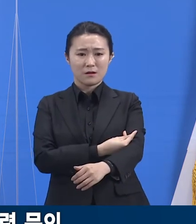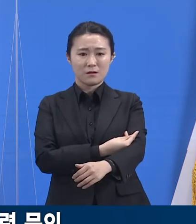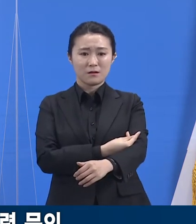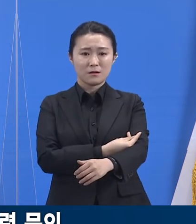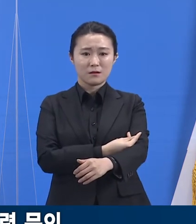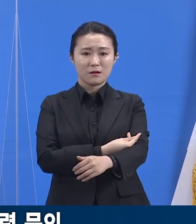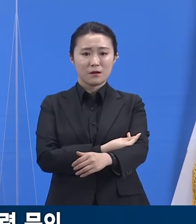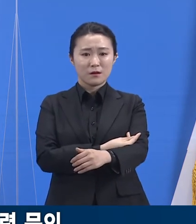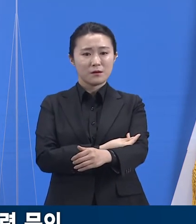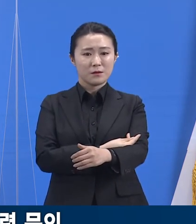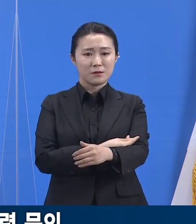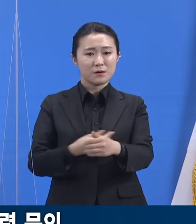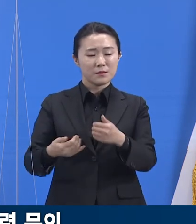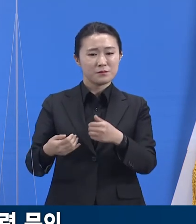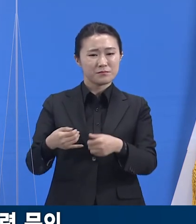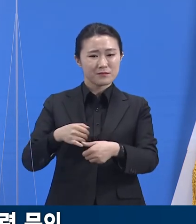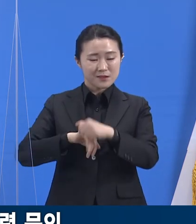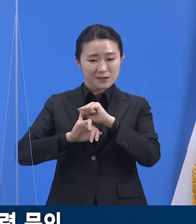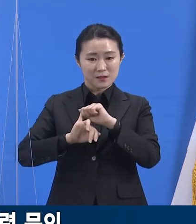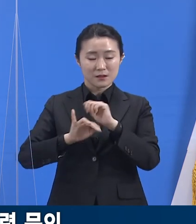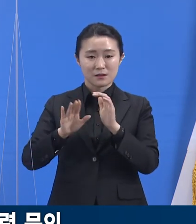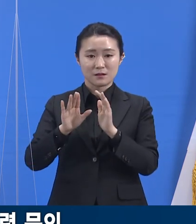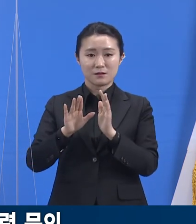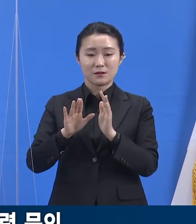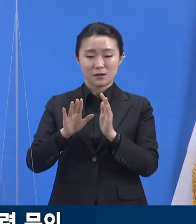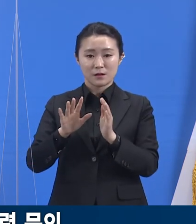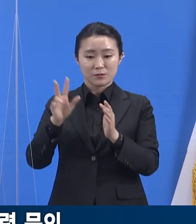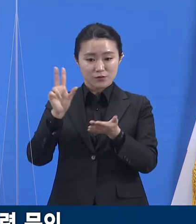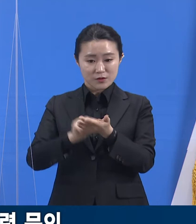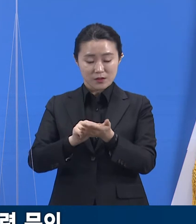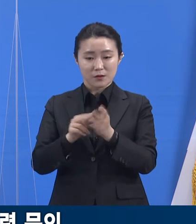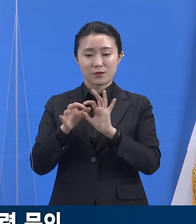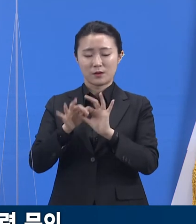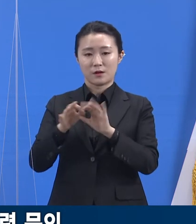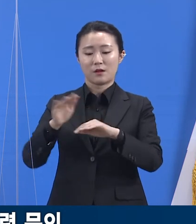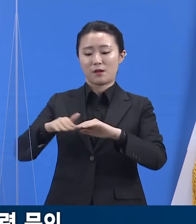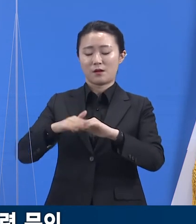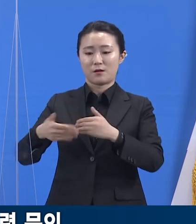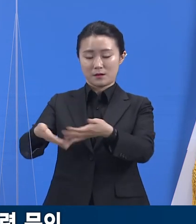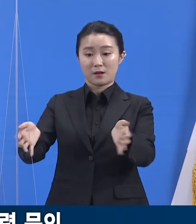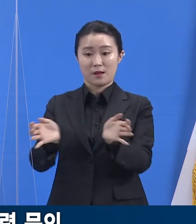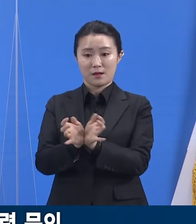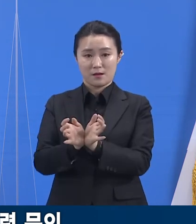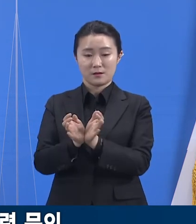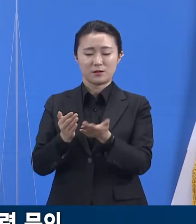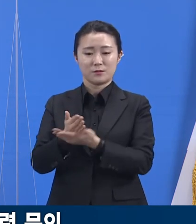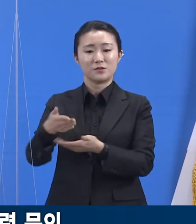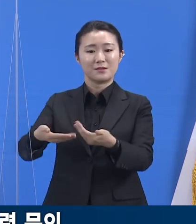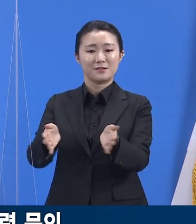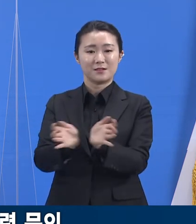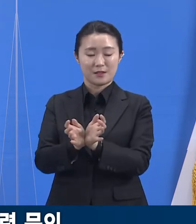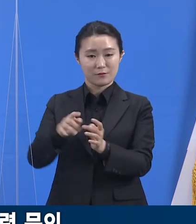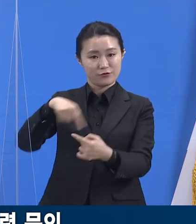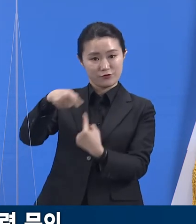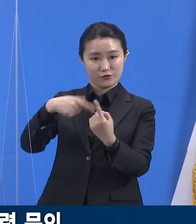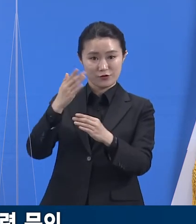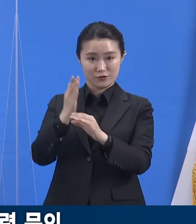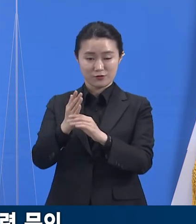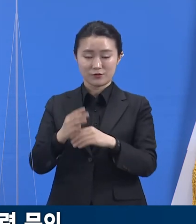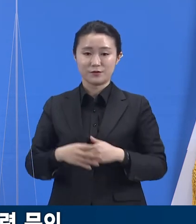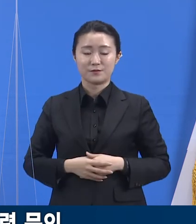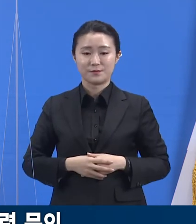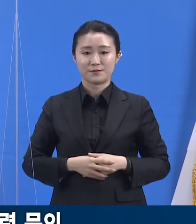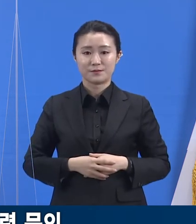전담 역학조사관 조직도 구성되어 운영 중입니다. 도내에서 중증 이상반응 신고 접수 시